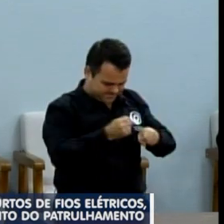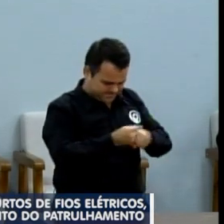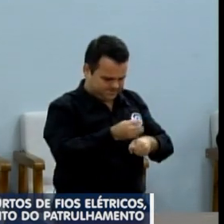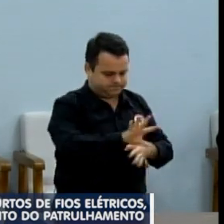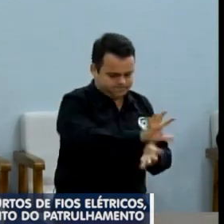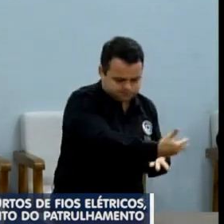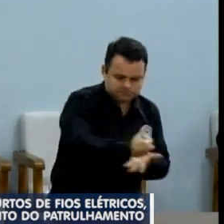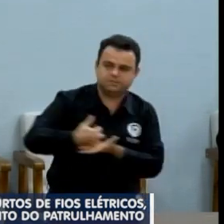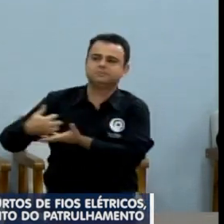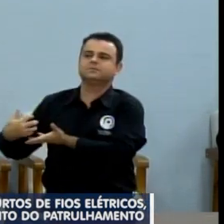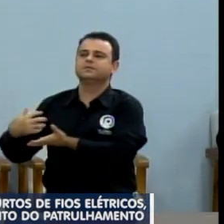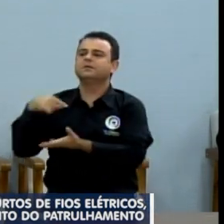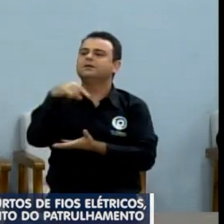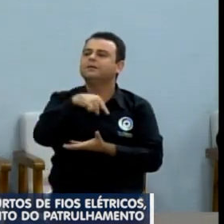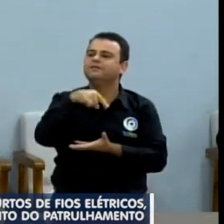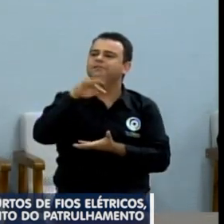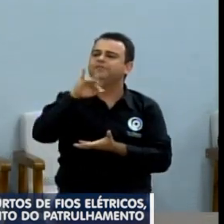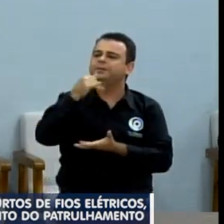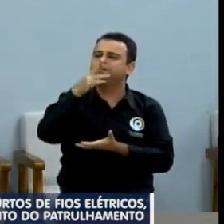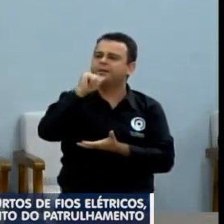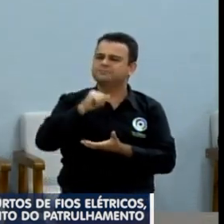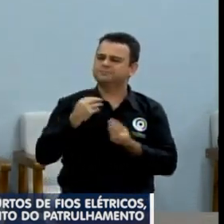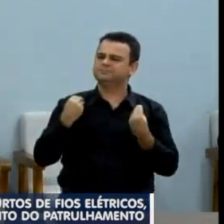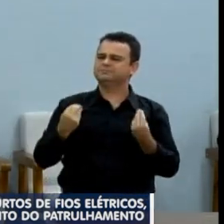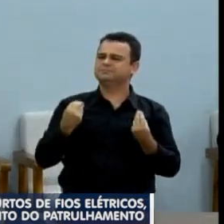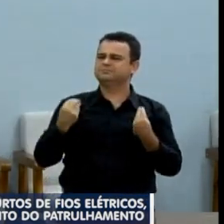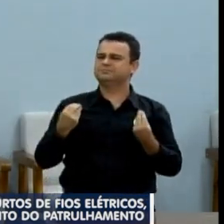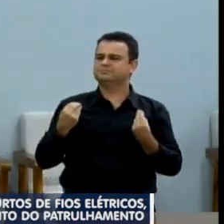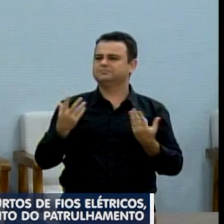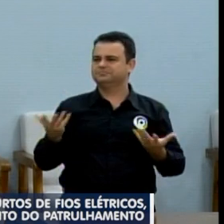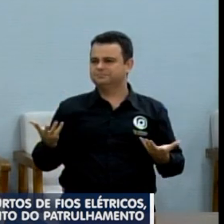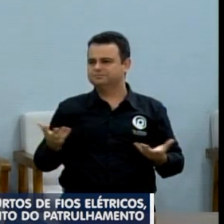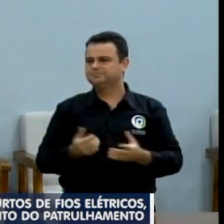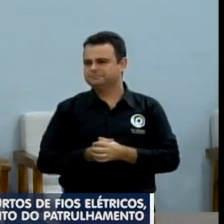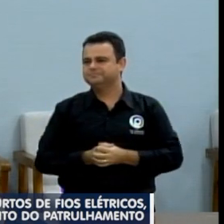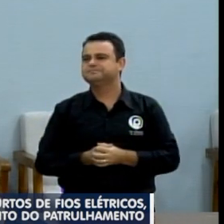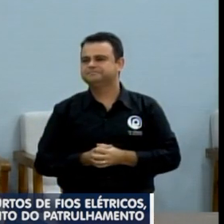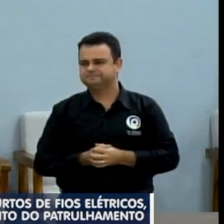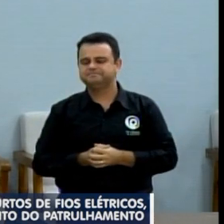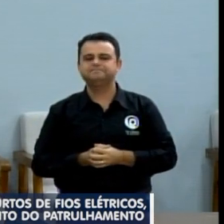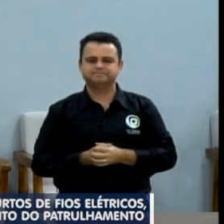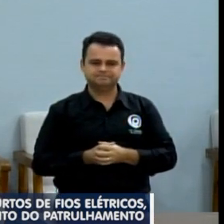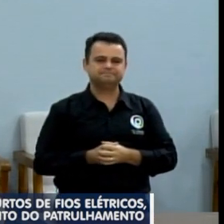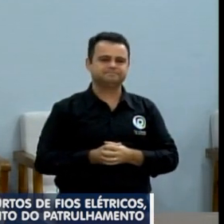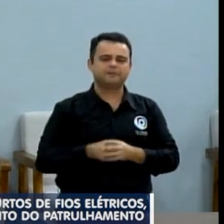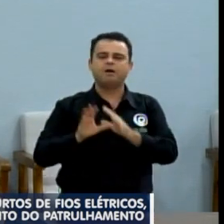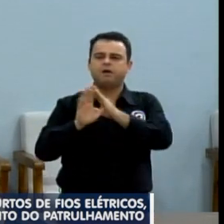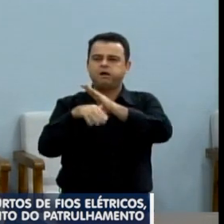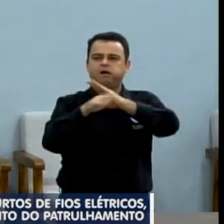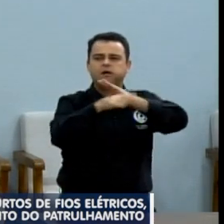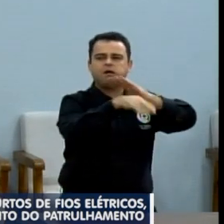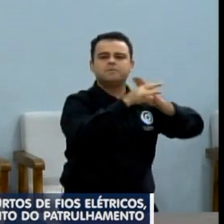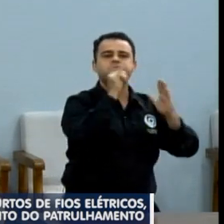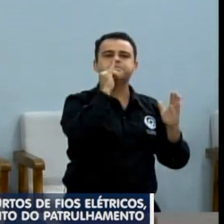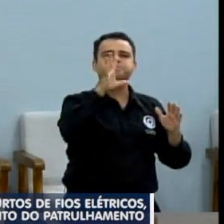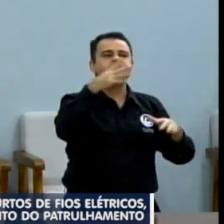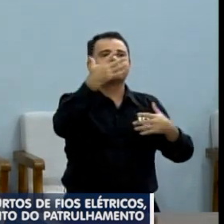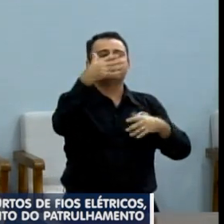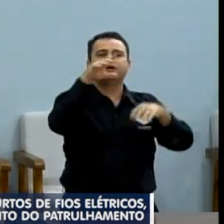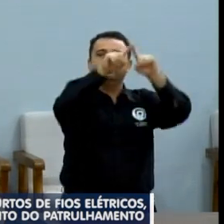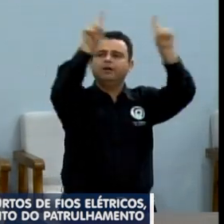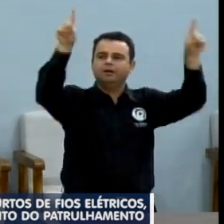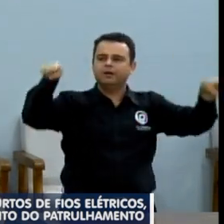peça do escorregador de fibra. Então, veja bem aonde estamos chegando. Estão roubando placa de trânsito.